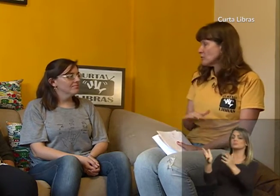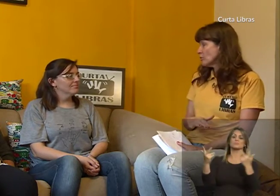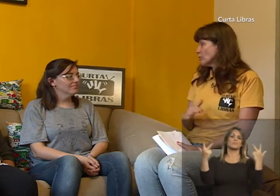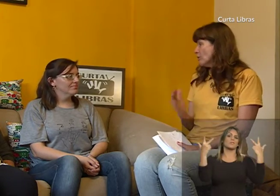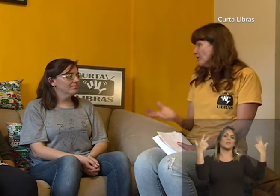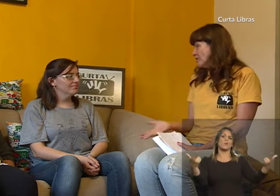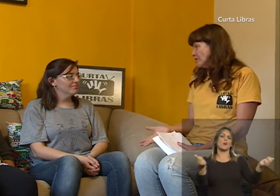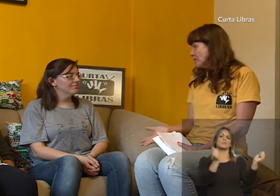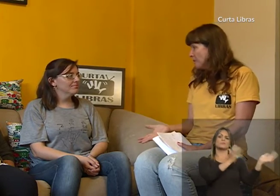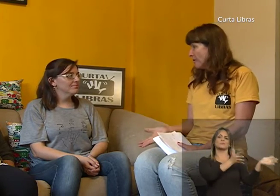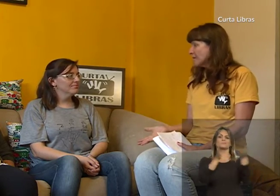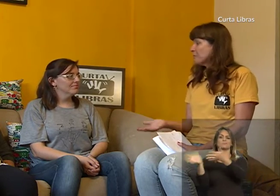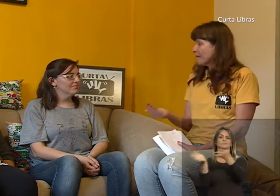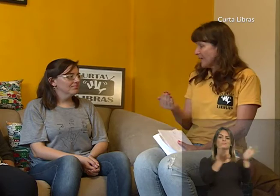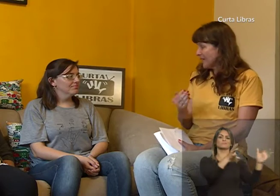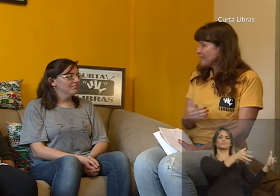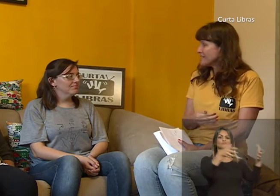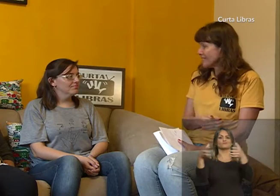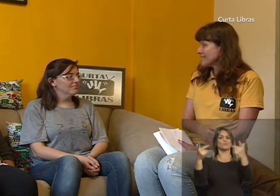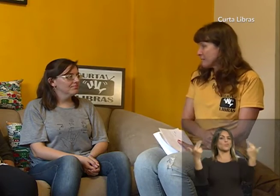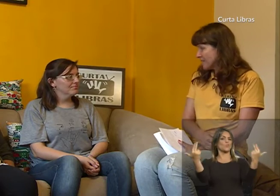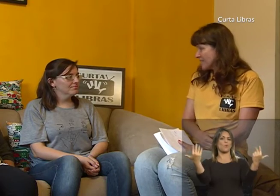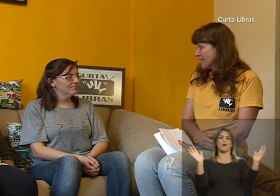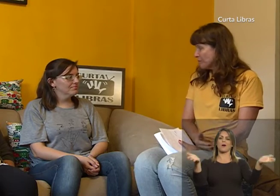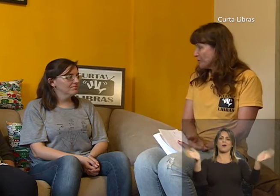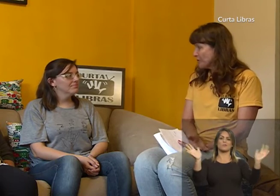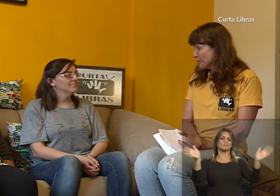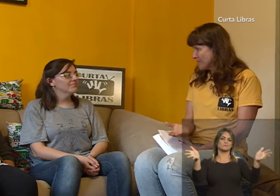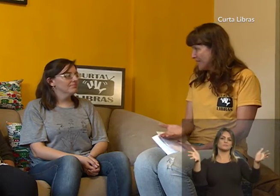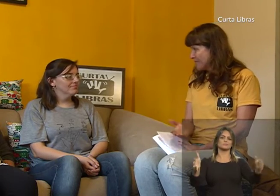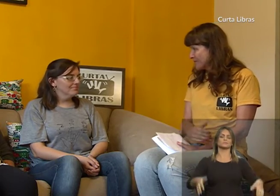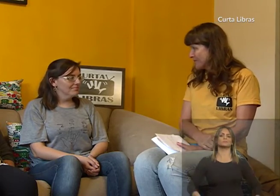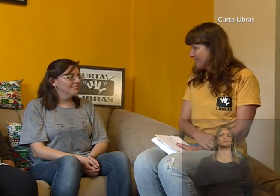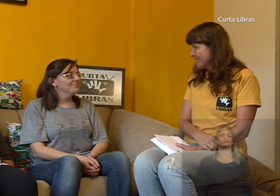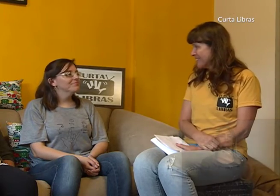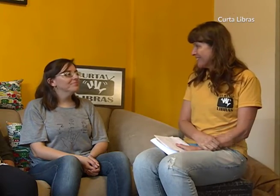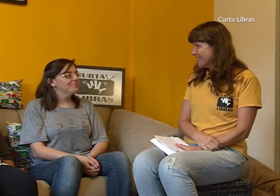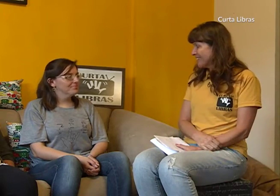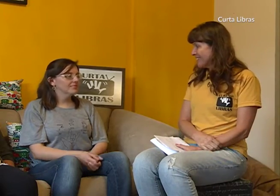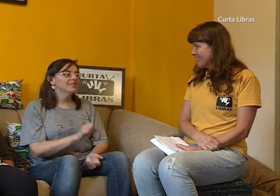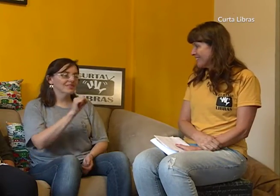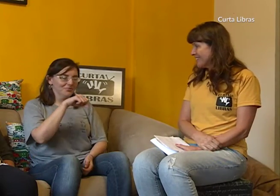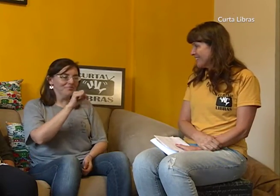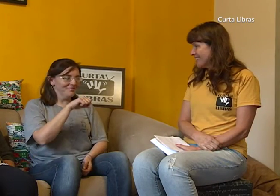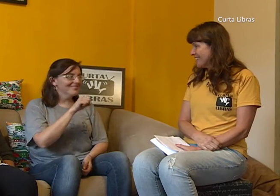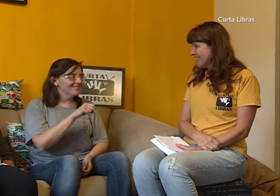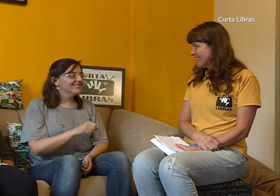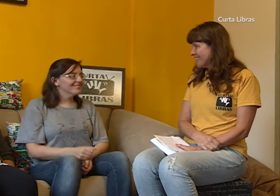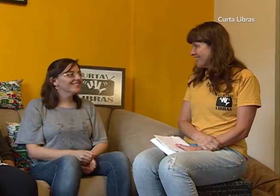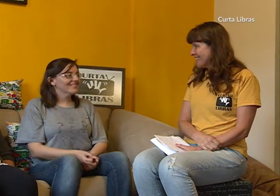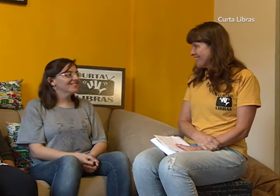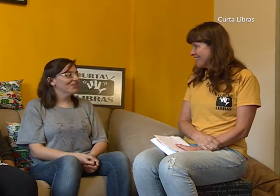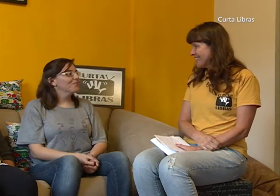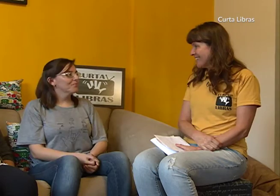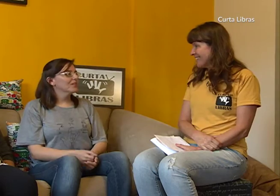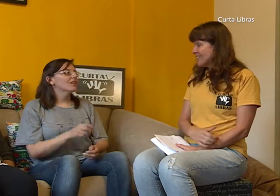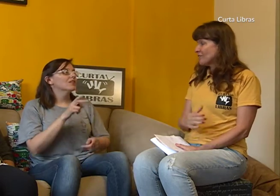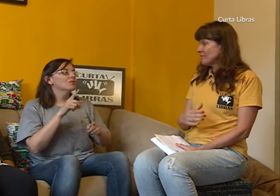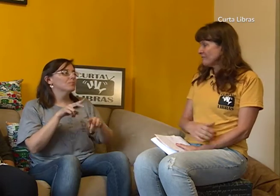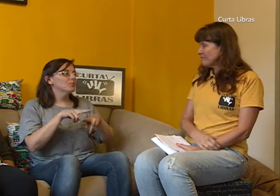surdo ou ouvinte, não importa, porque a língua de sinais é praticada por todos. Seria isso? Sim, isso mesmo. Também por eu já